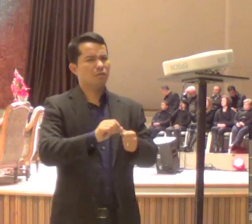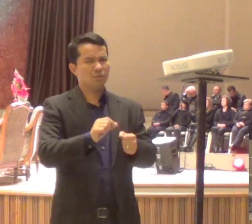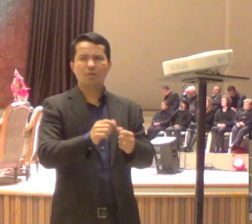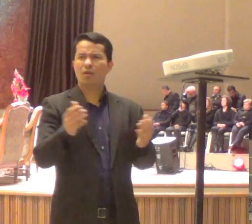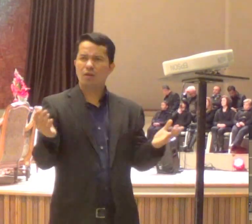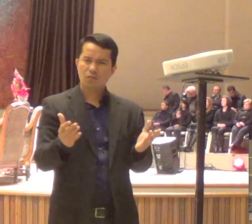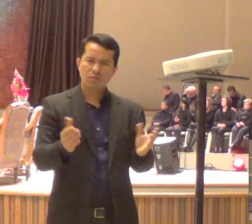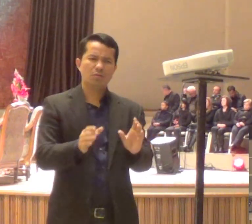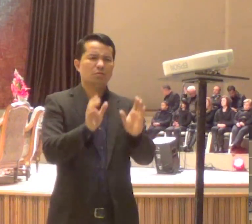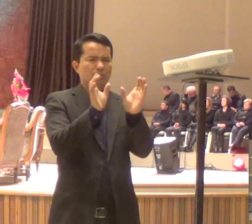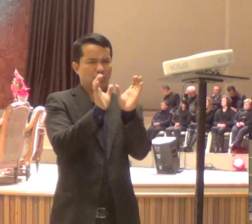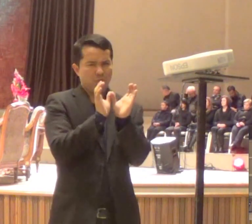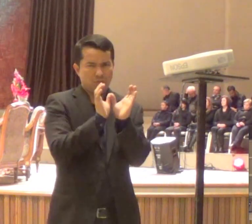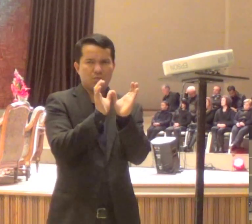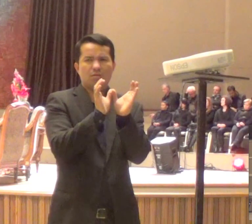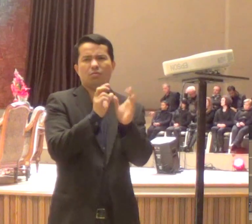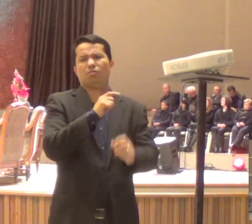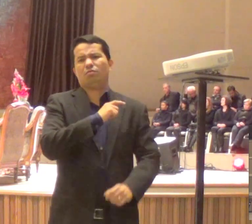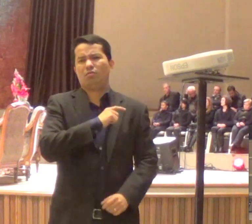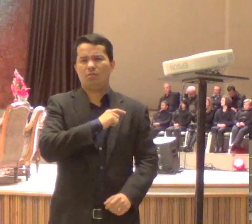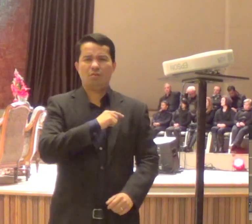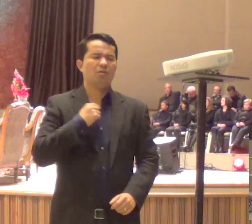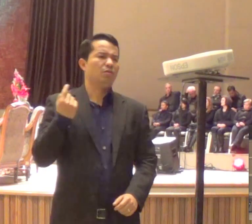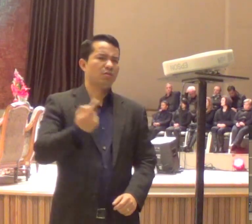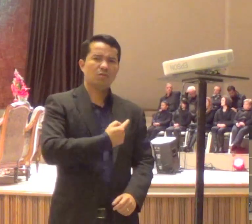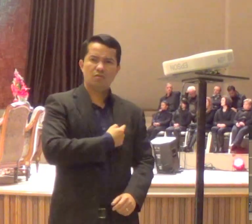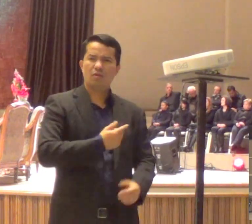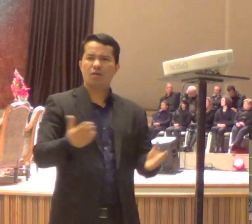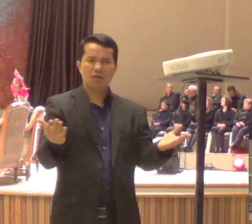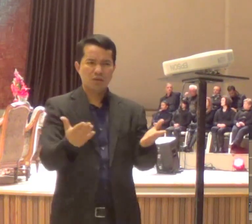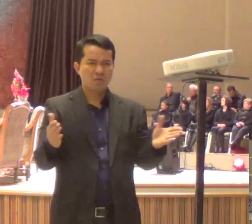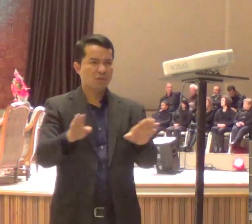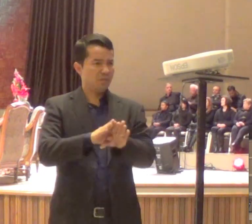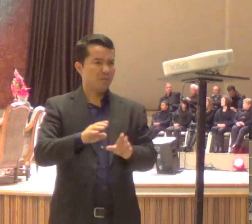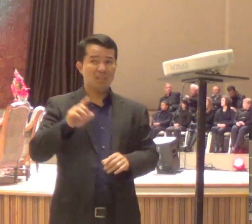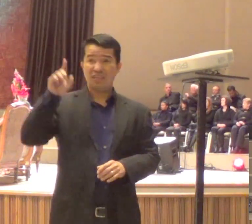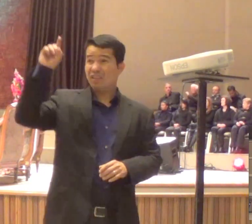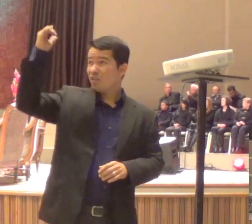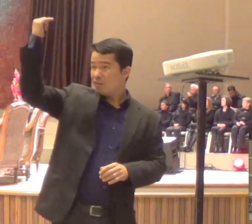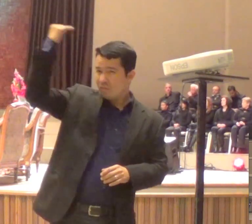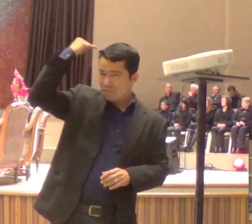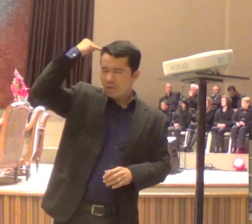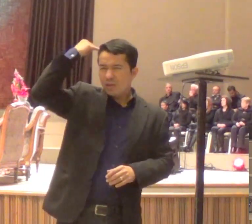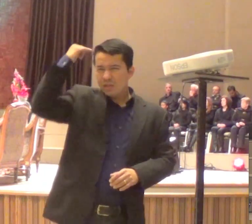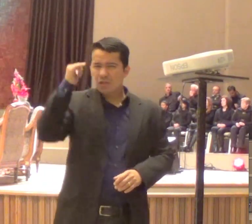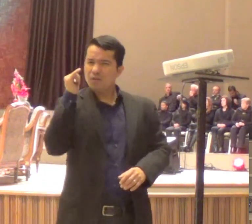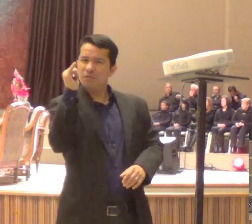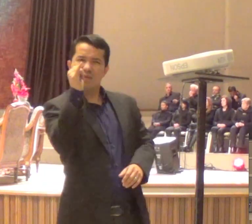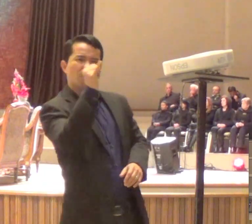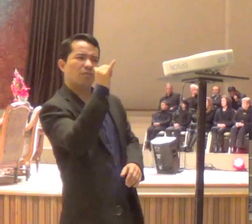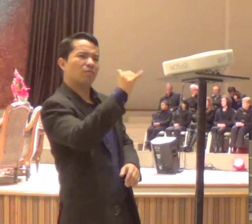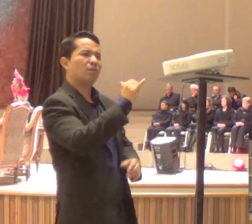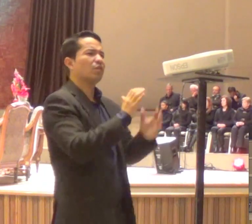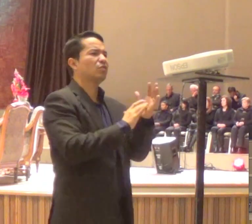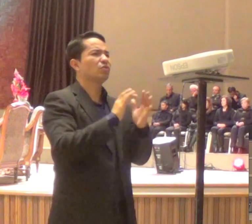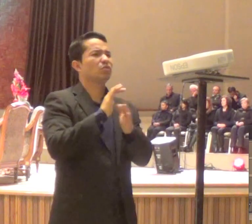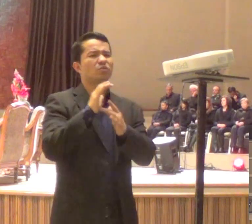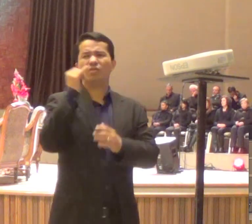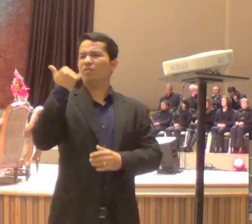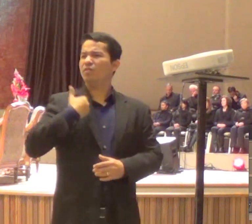e nós, vamos estar ouvindo, as mensagens, de Jesus, para a minha vida, e para a sua